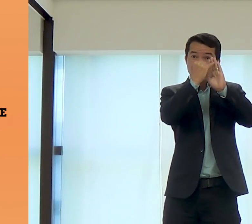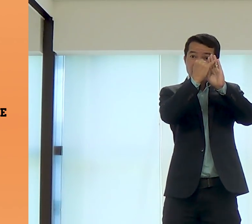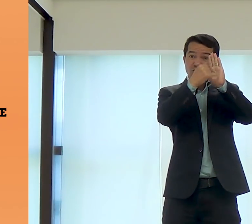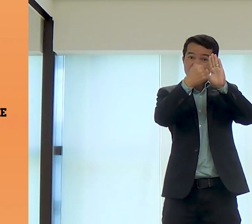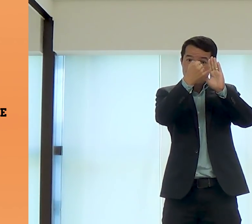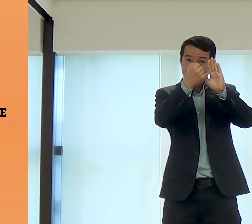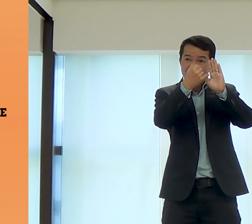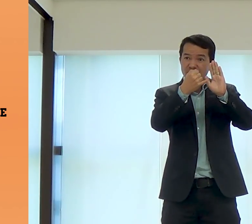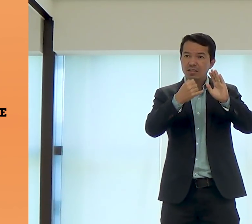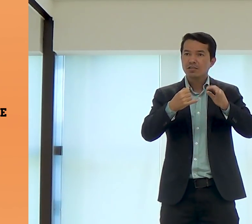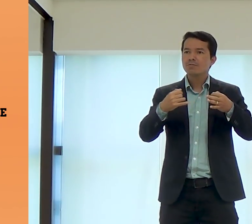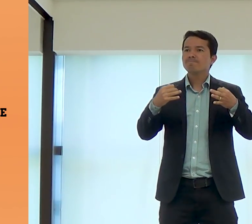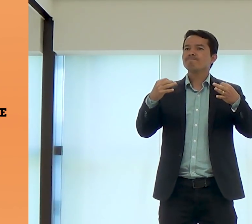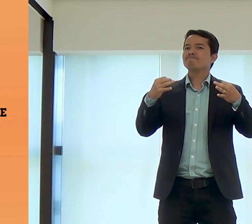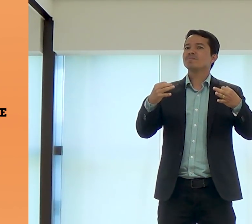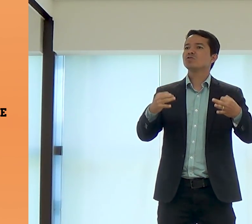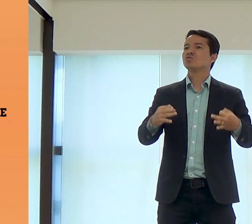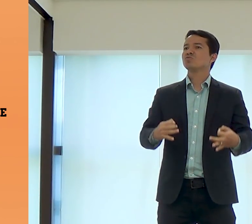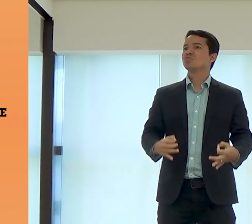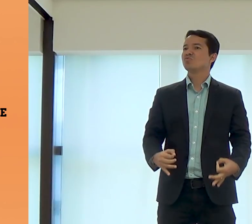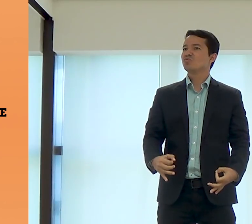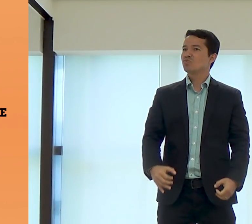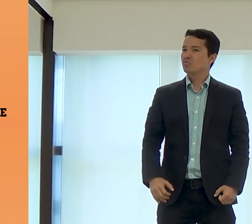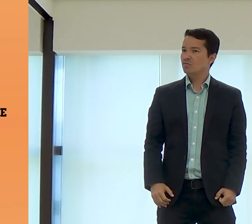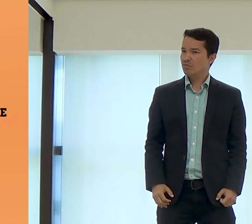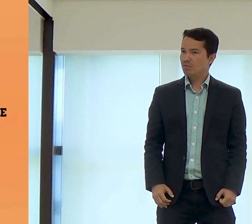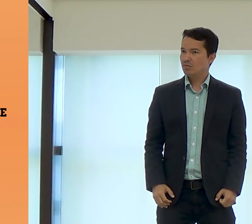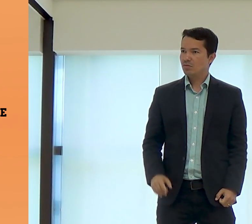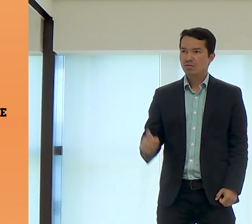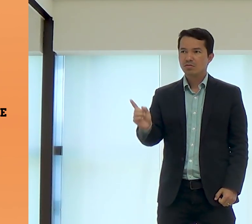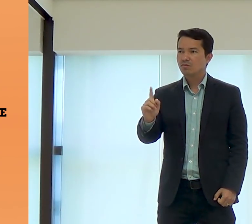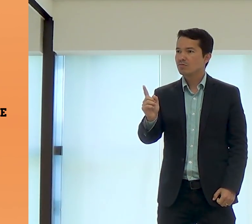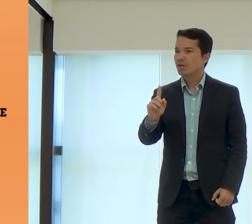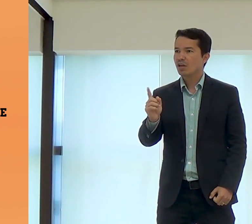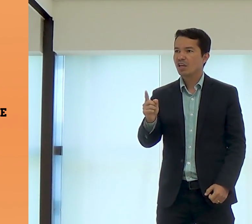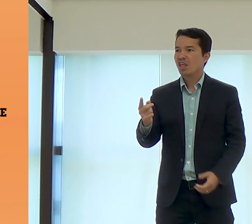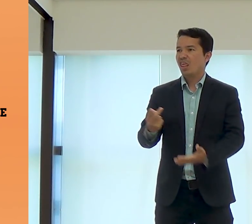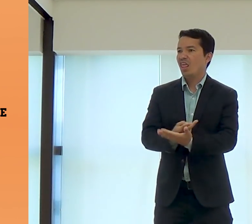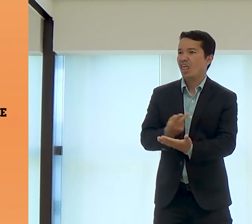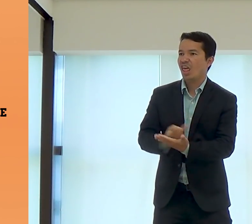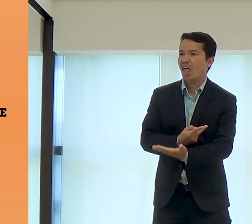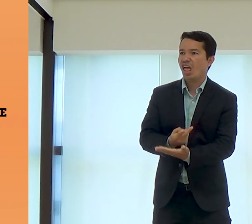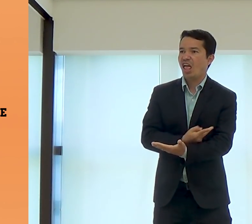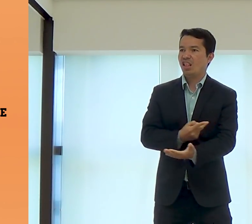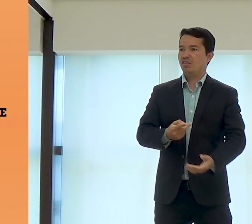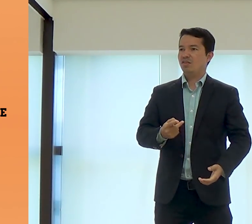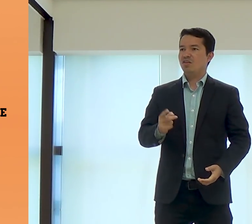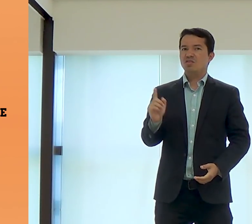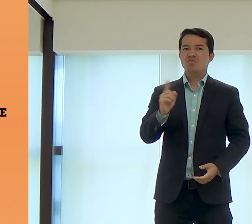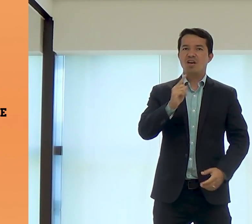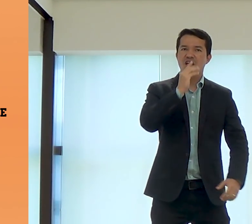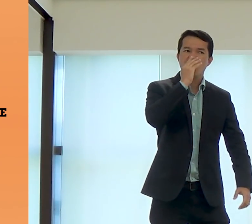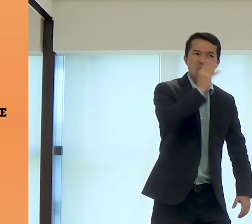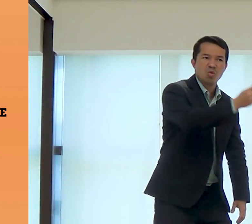Porque José, ele era um homem justo. Ele não era um homem errado.